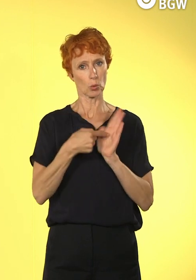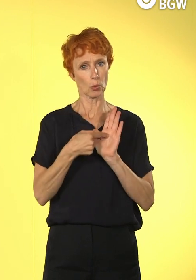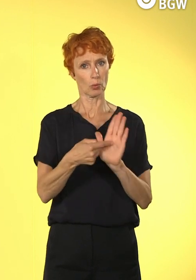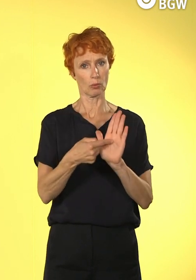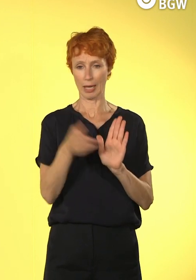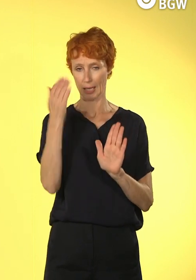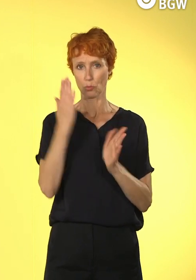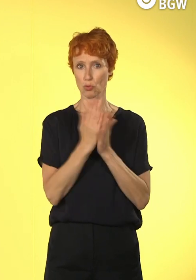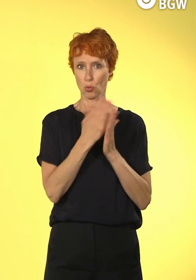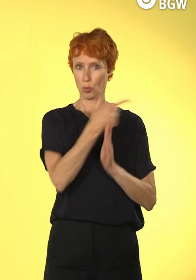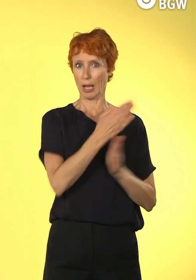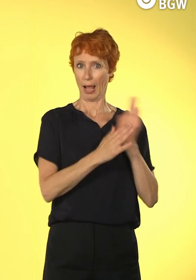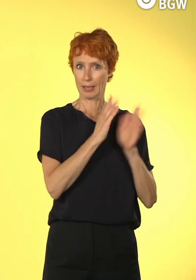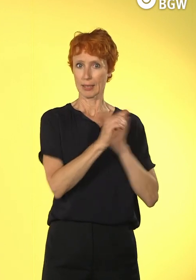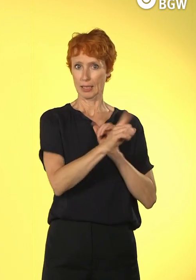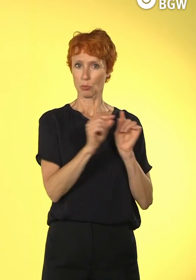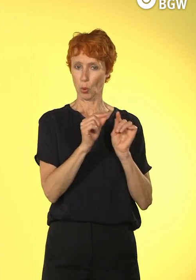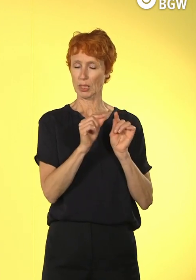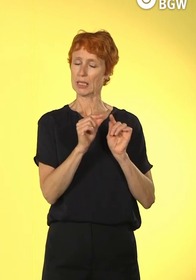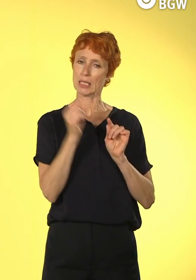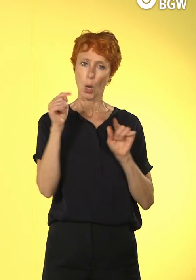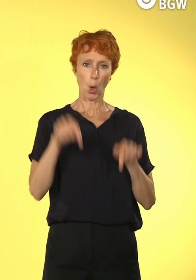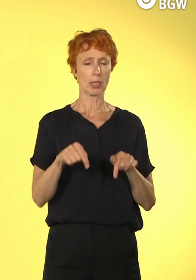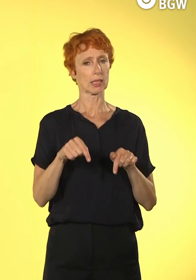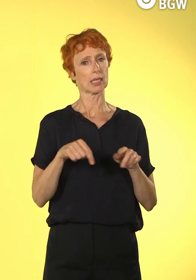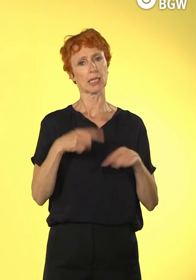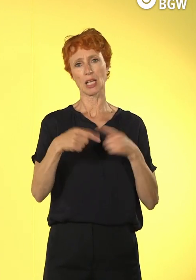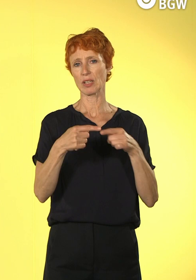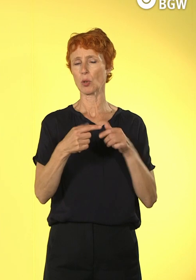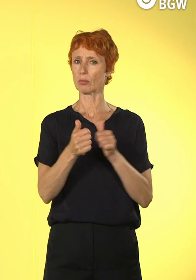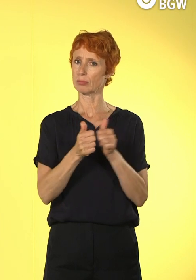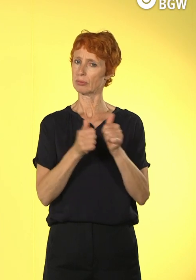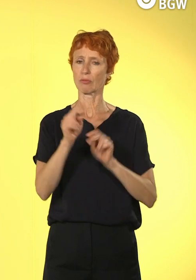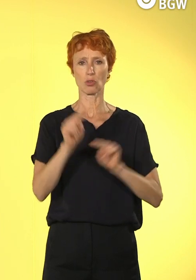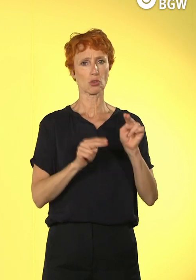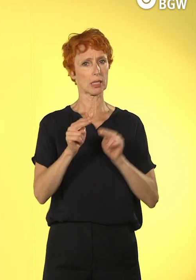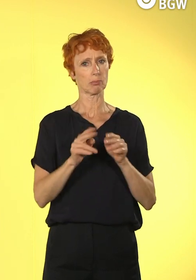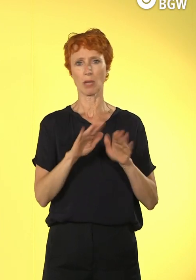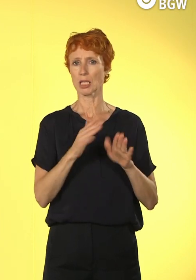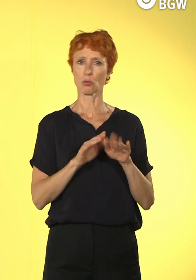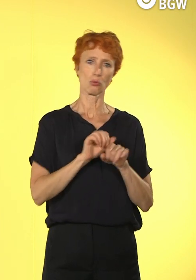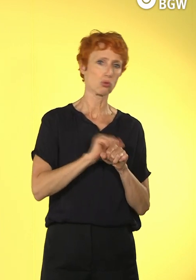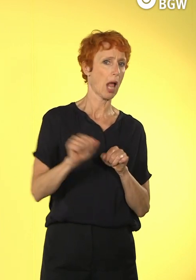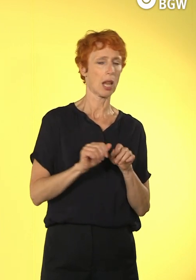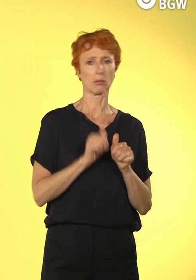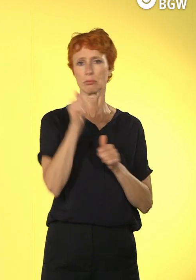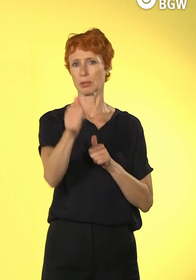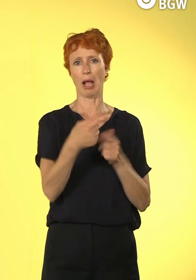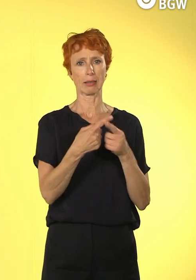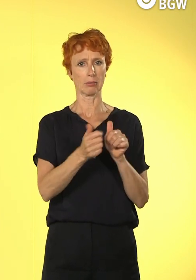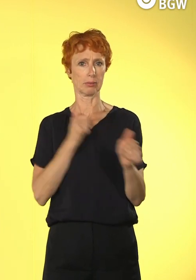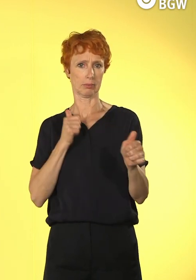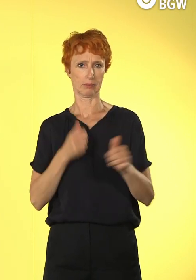Herrn Roller gehört, doch schon ein ganz anderer ist. Wir merken aber auch, und da hat uns auch die